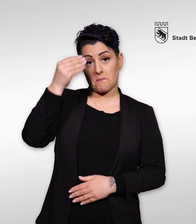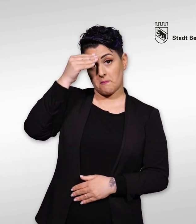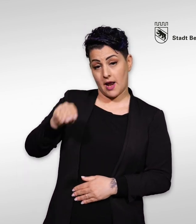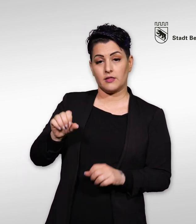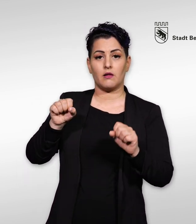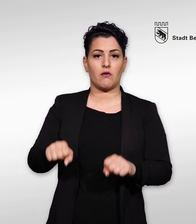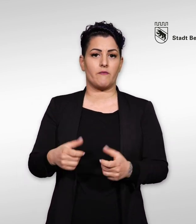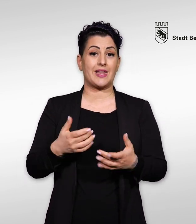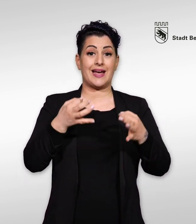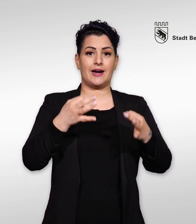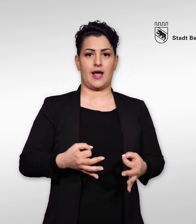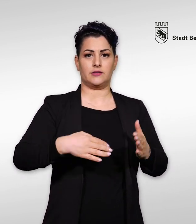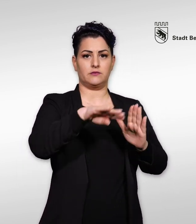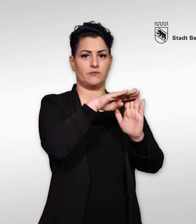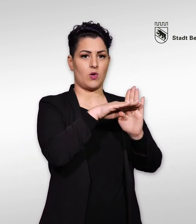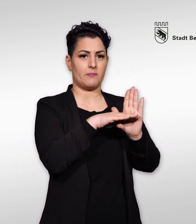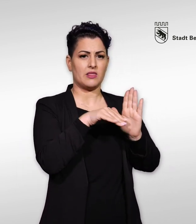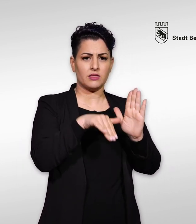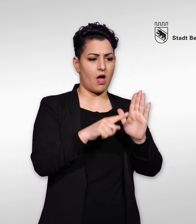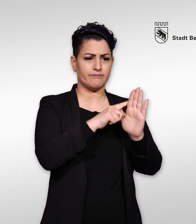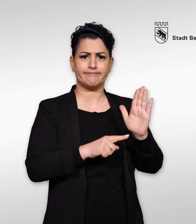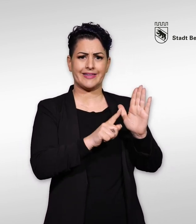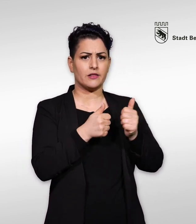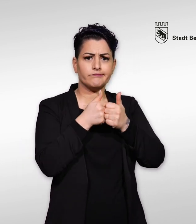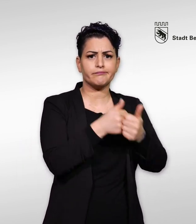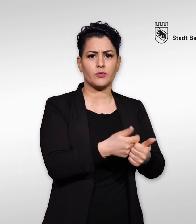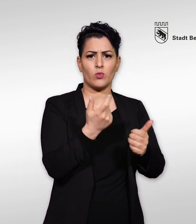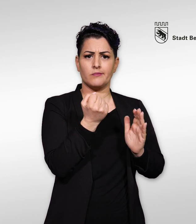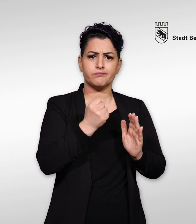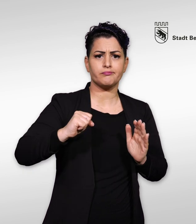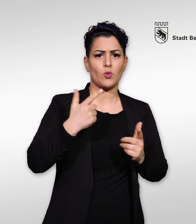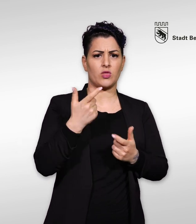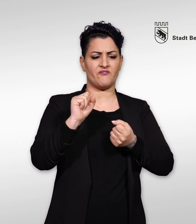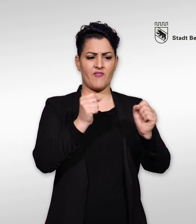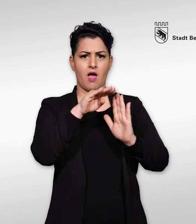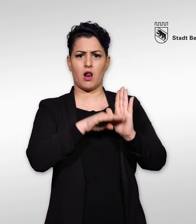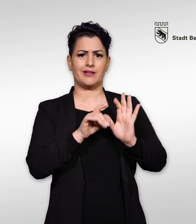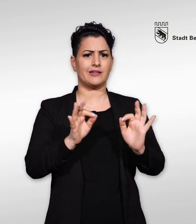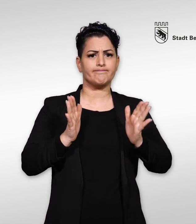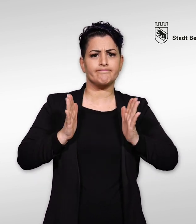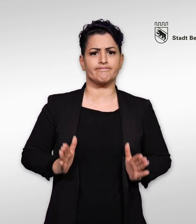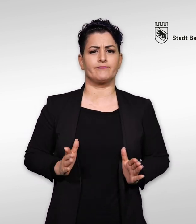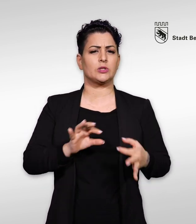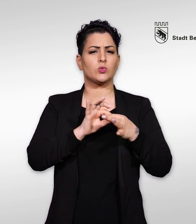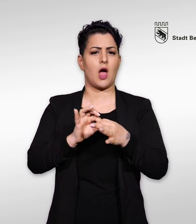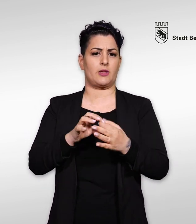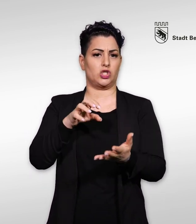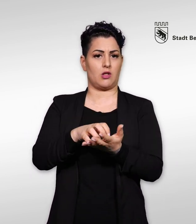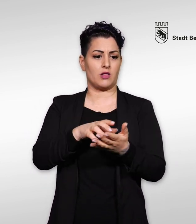Gemeldet werden können Missstände und Verstösse gegen rechtliche Vorgaben oder unethisches Verhalten in der städtischen Verwaltung